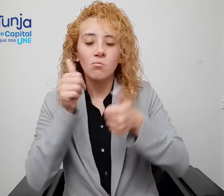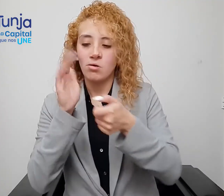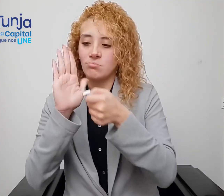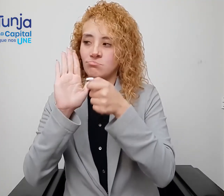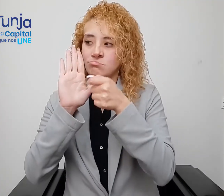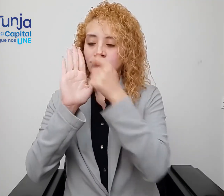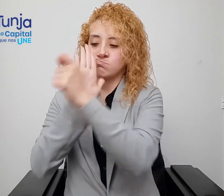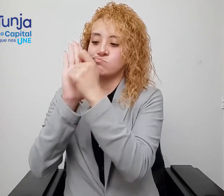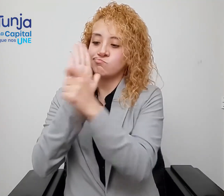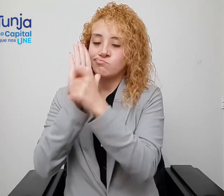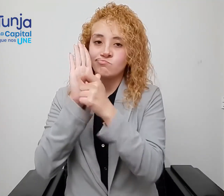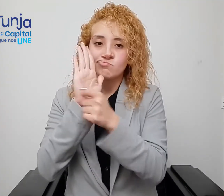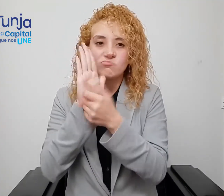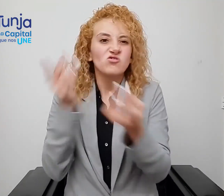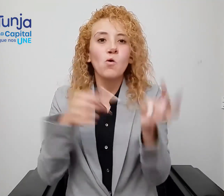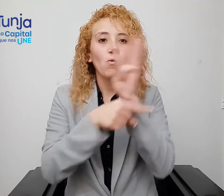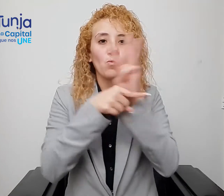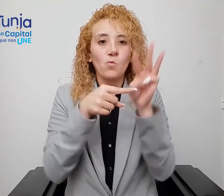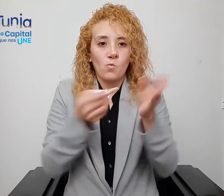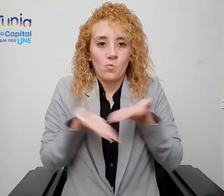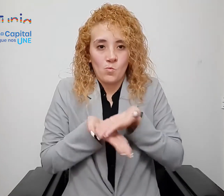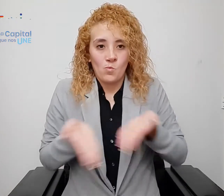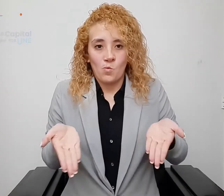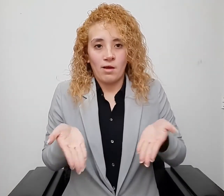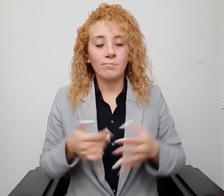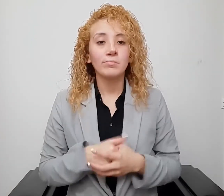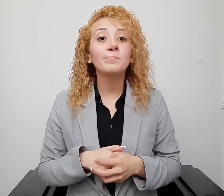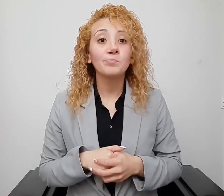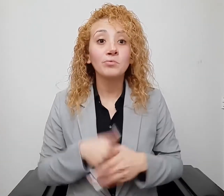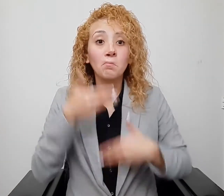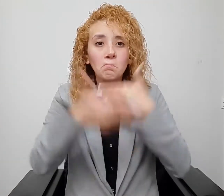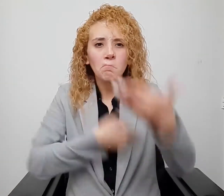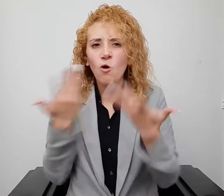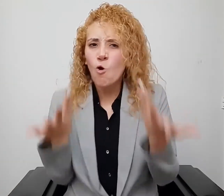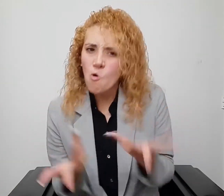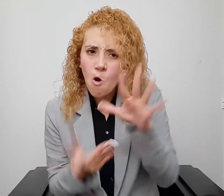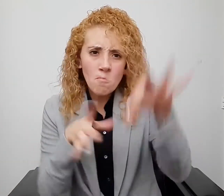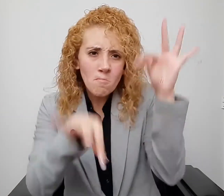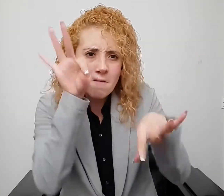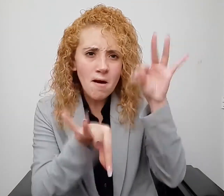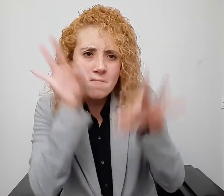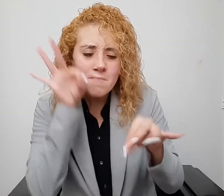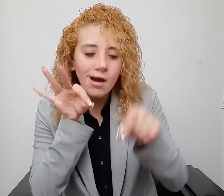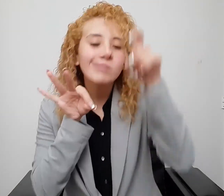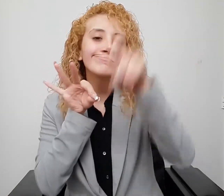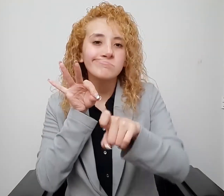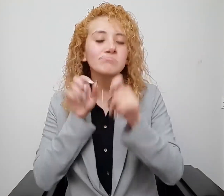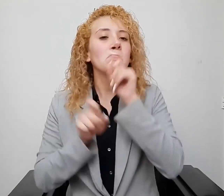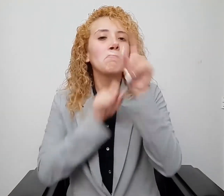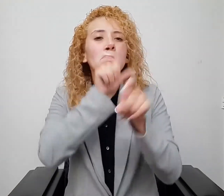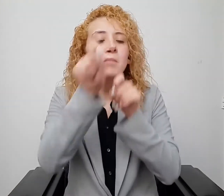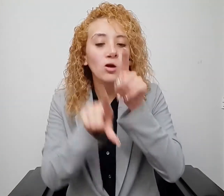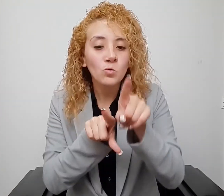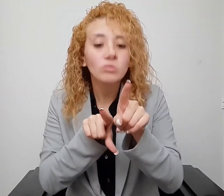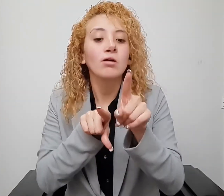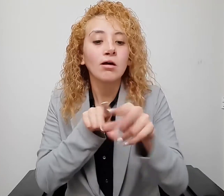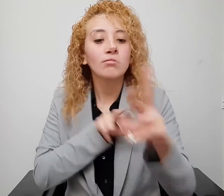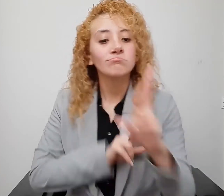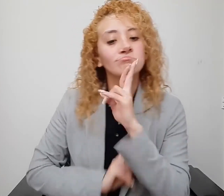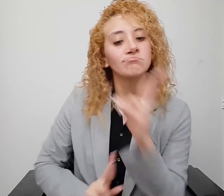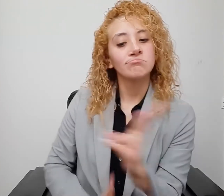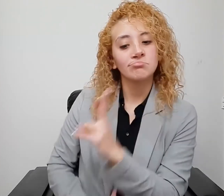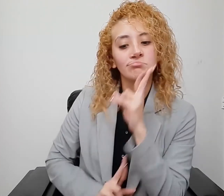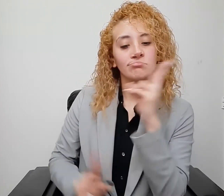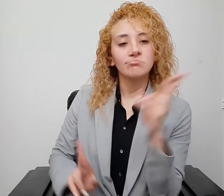dirigenciar el formulario en el siguiente enlace. En el proceso de selección se tendrá en cuenta las respuestas a